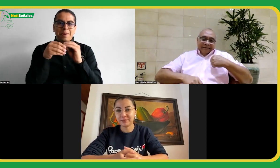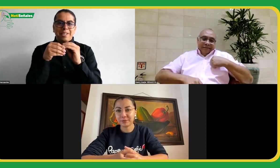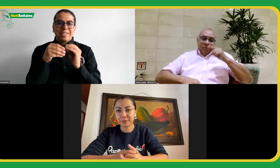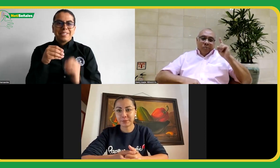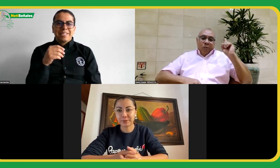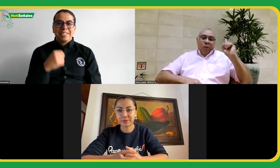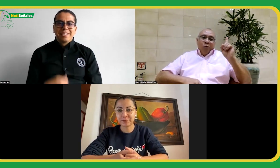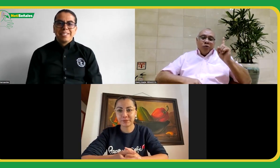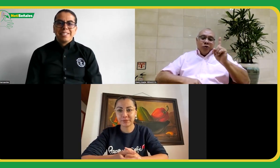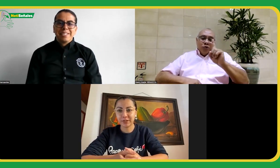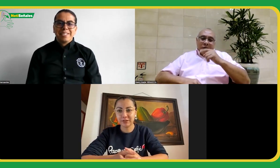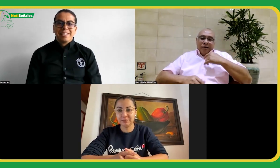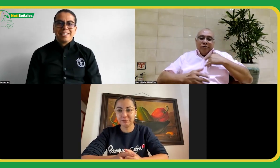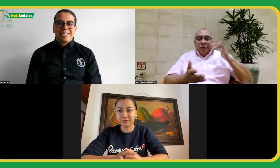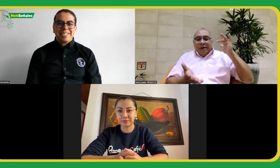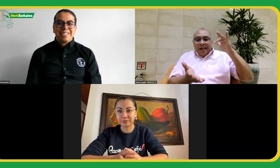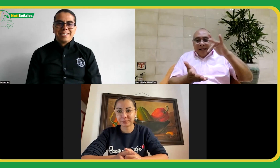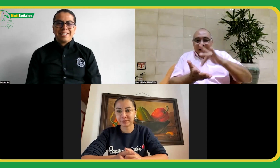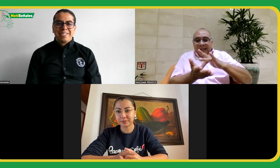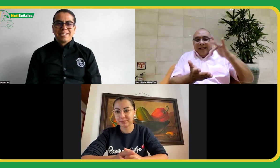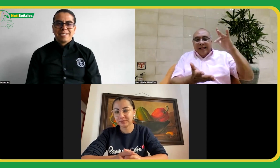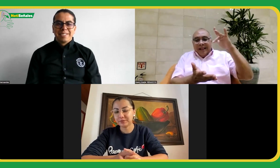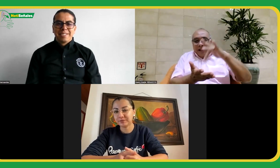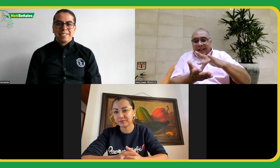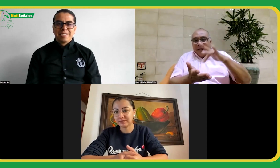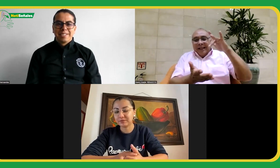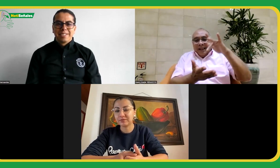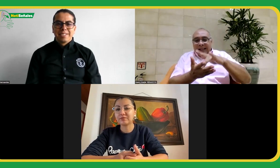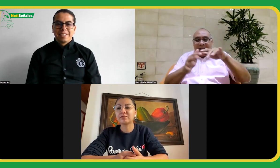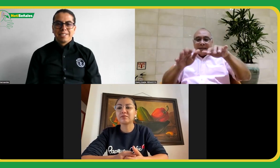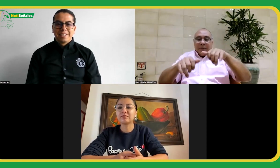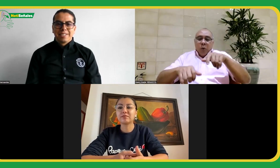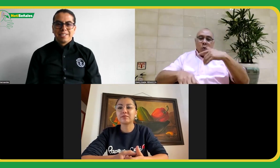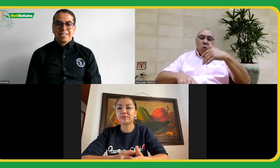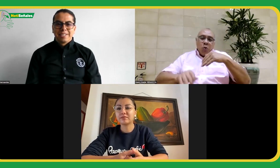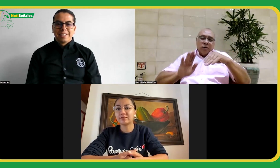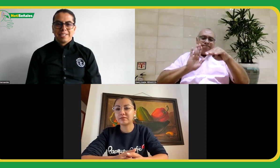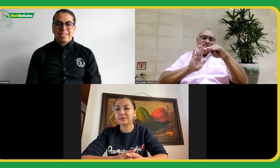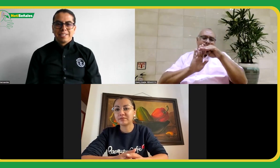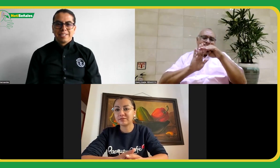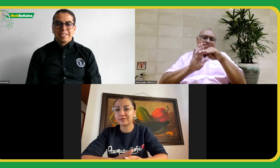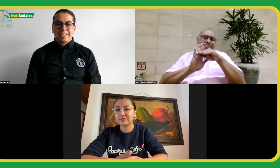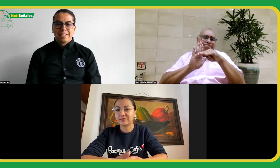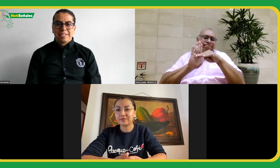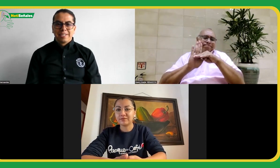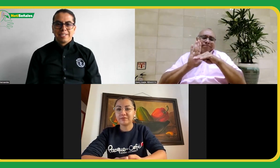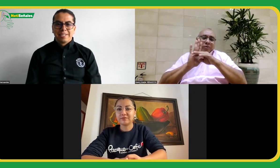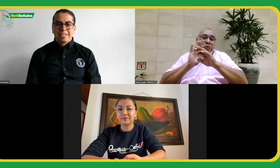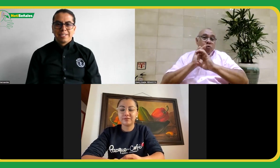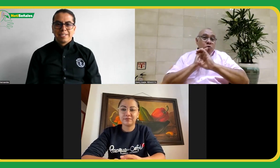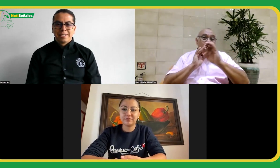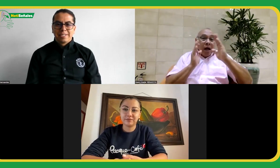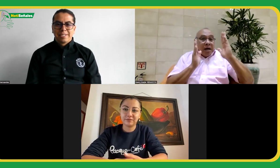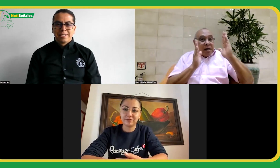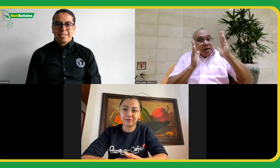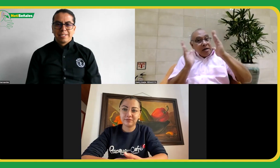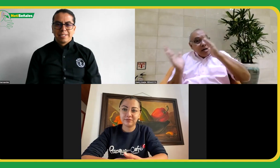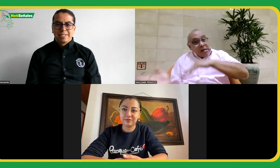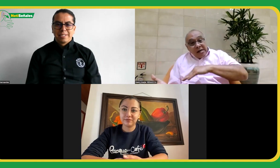Yo llevo muchos años participando en las asambleas de la WFD y son muy estrictos con el programa. La